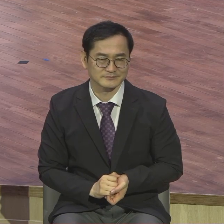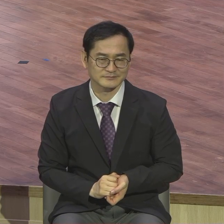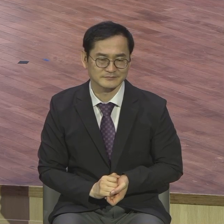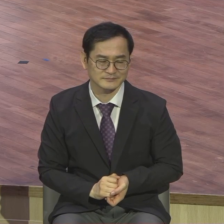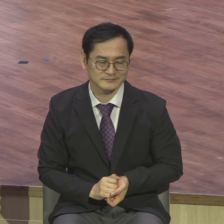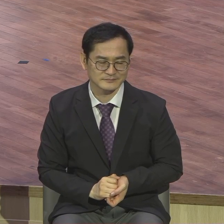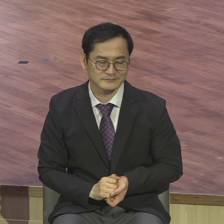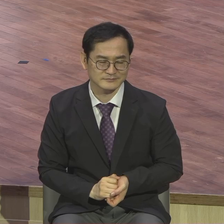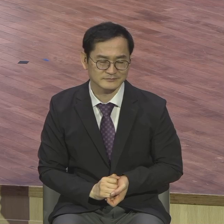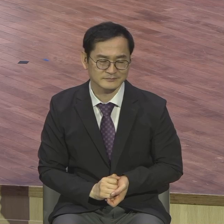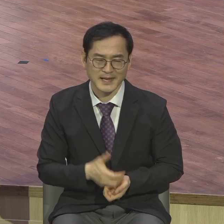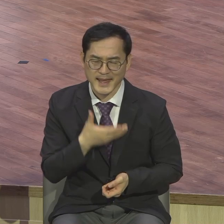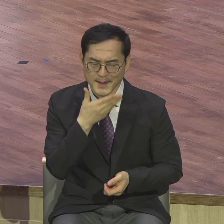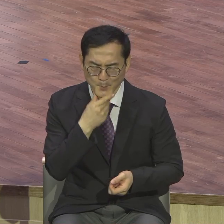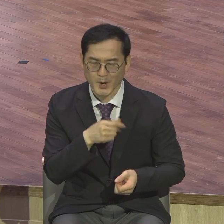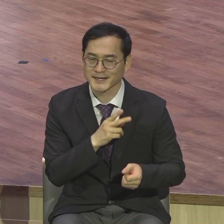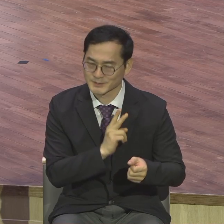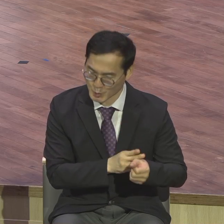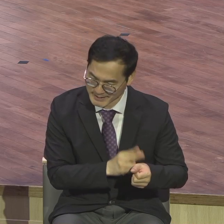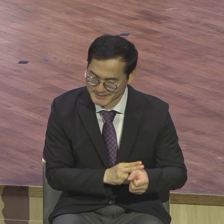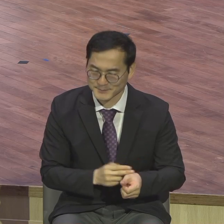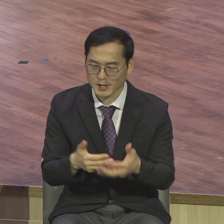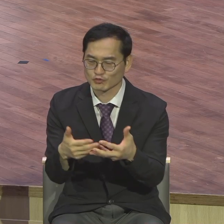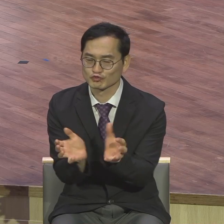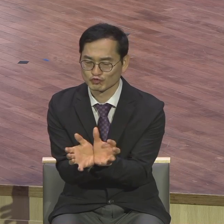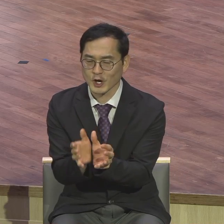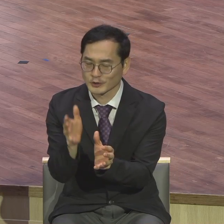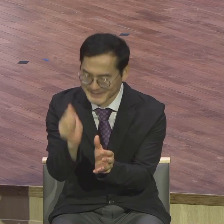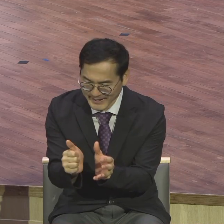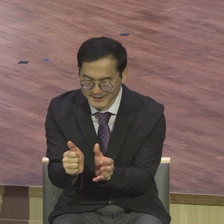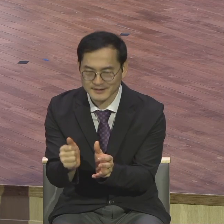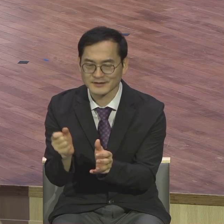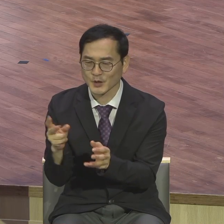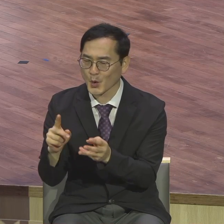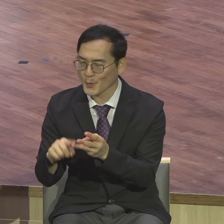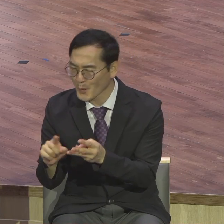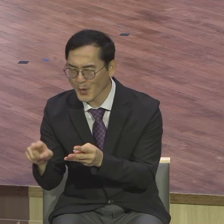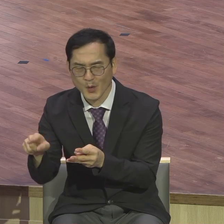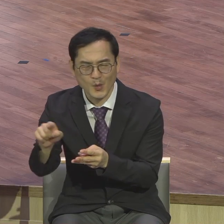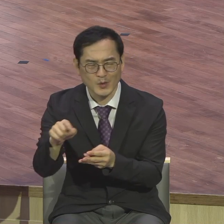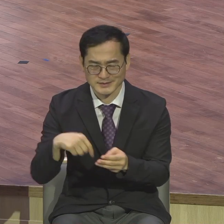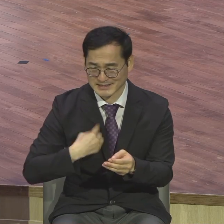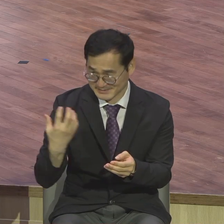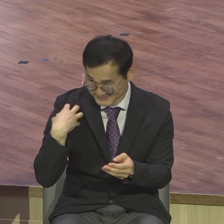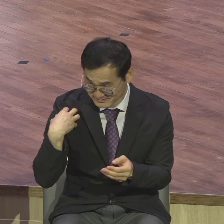교사 구역장 직분 맡아서 하면서 행복해하는 분들 너무 많아요